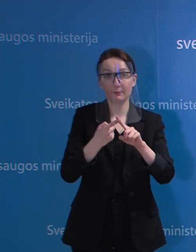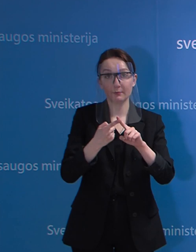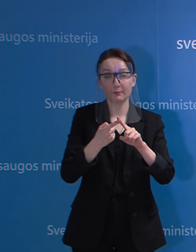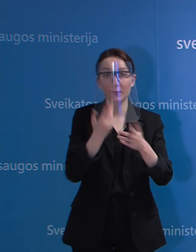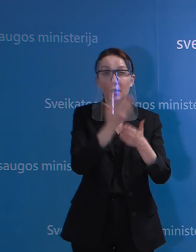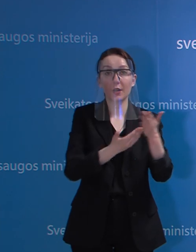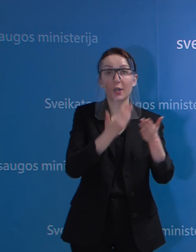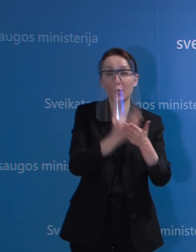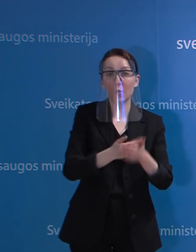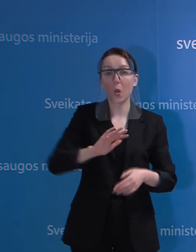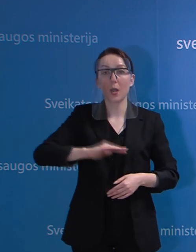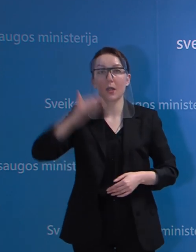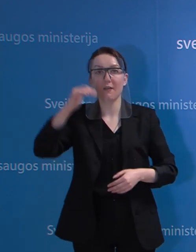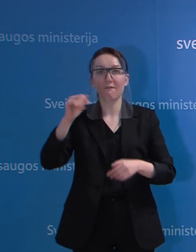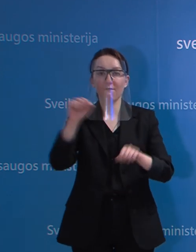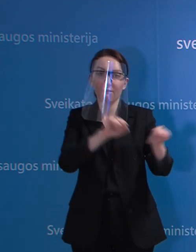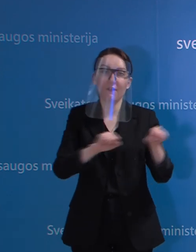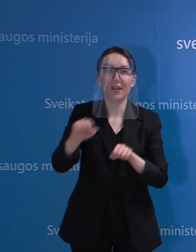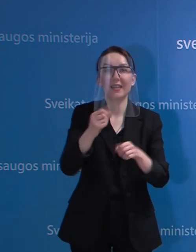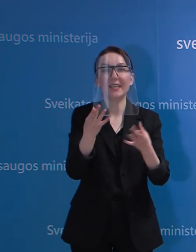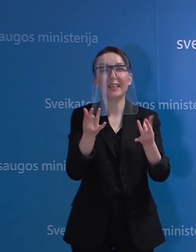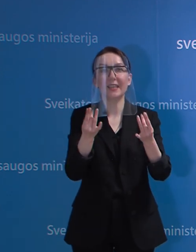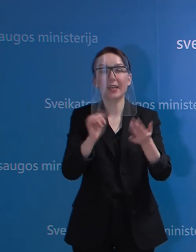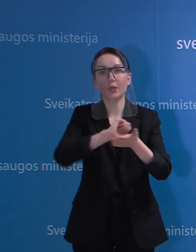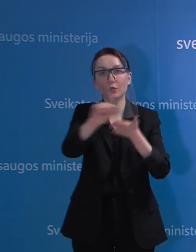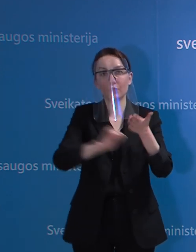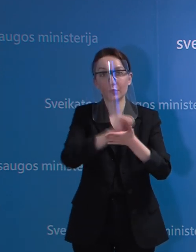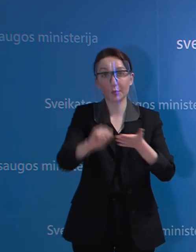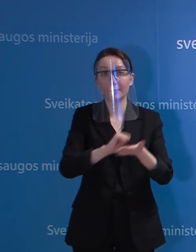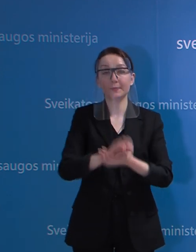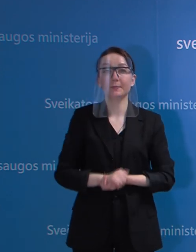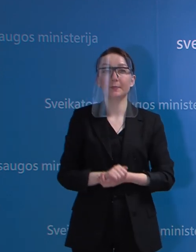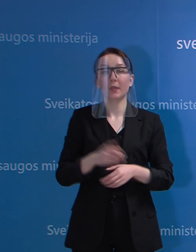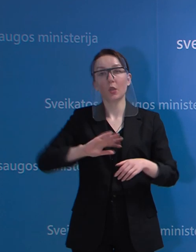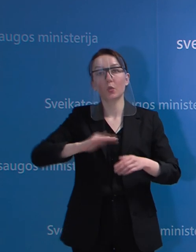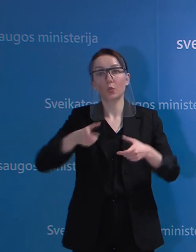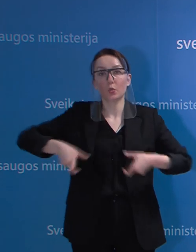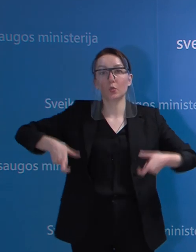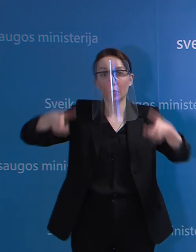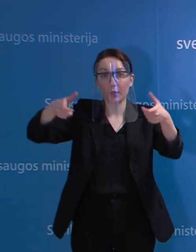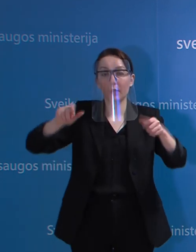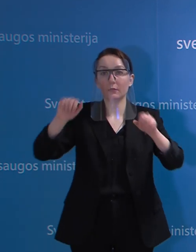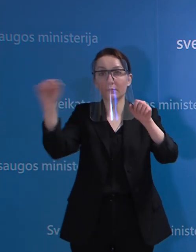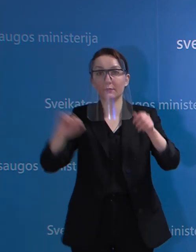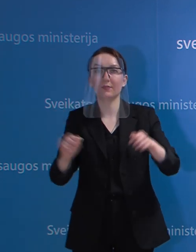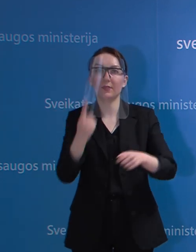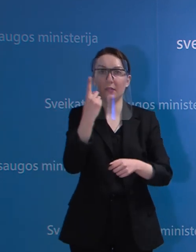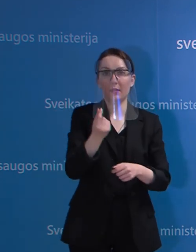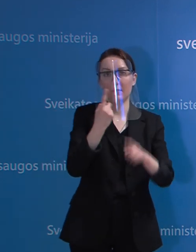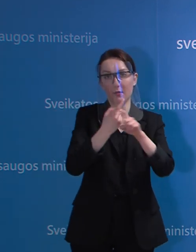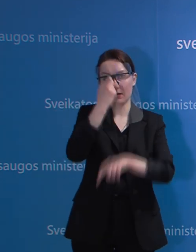rekomenduojama laiptinę valyti drėgnų būdu. Turėklus valyti bent kartą per dieną,